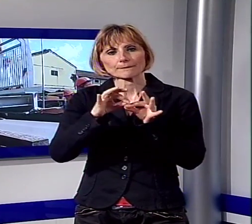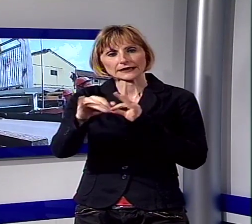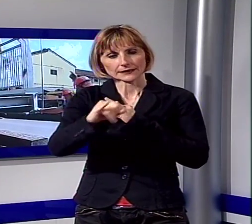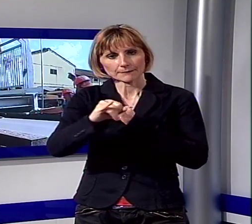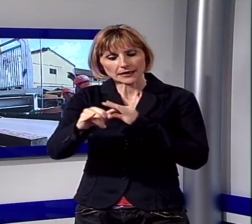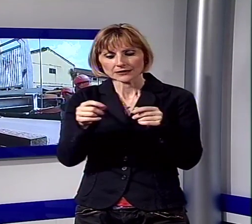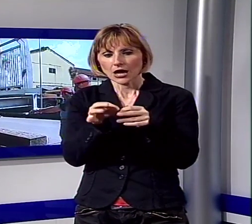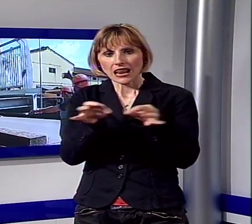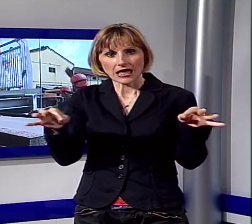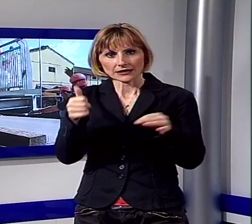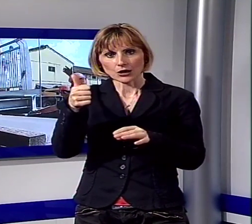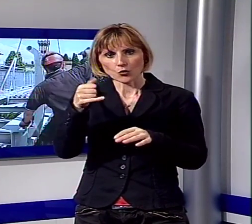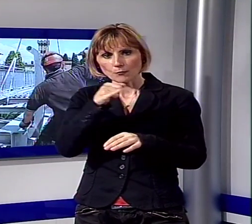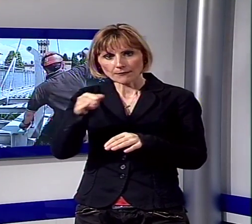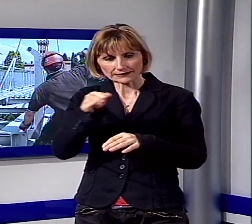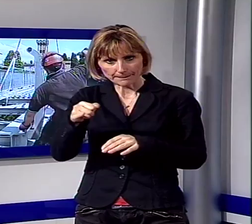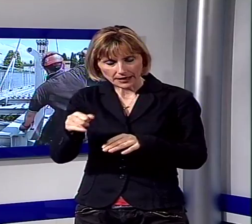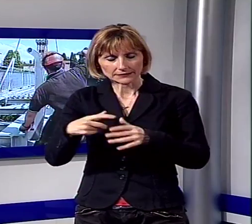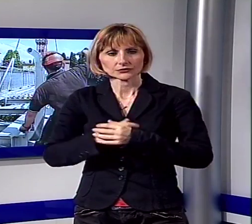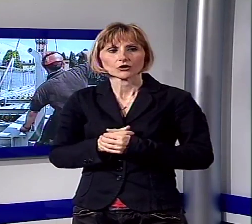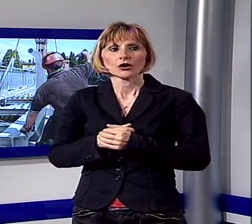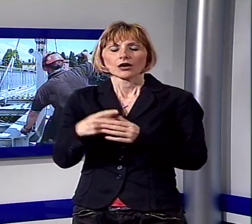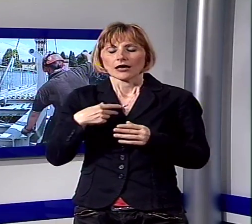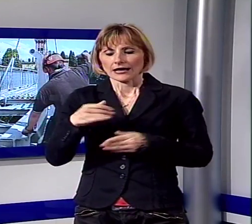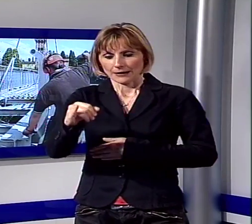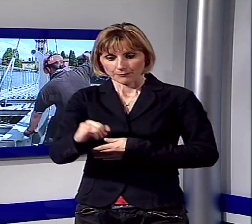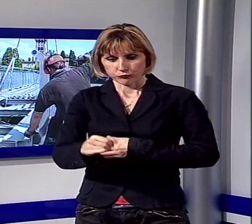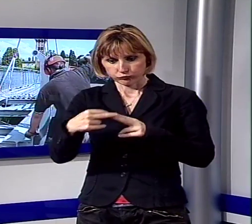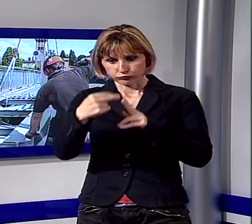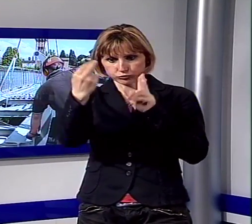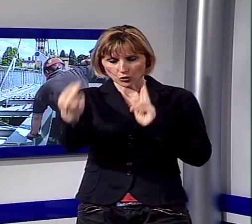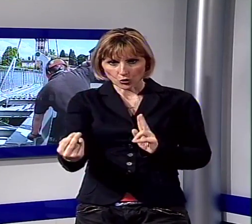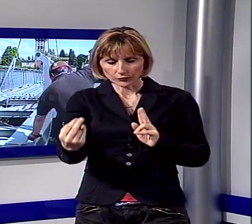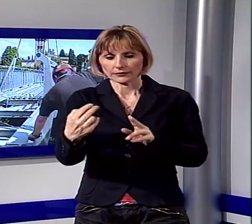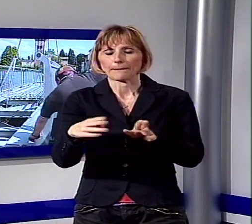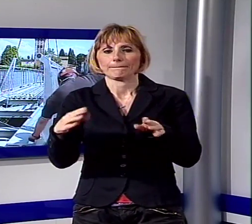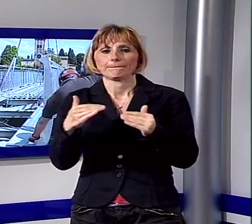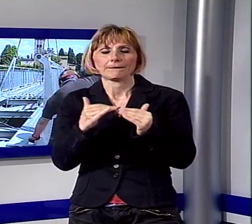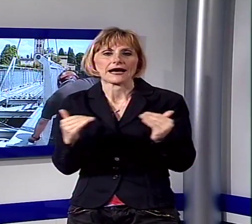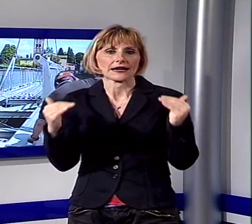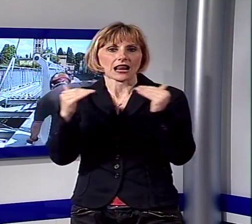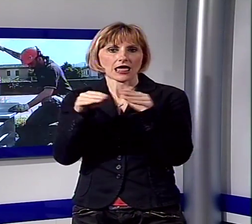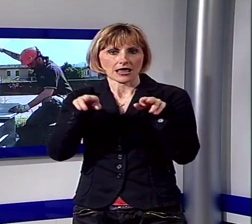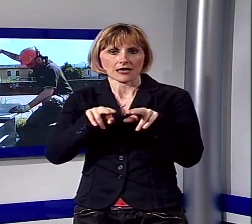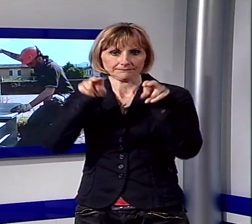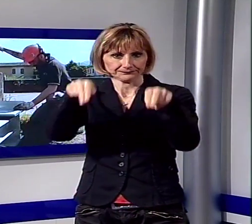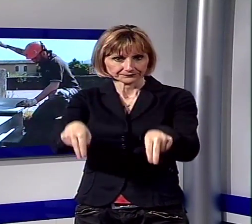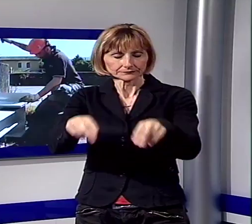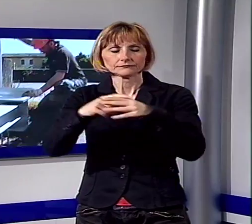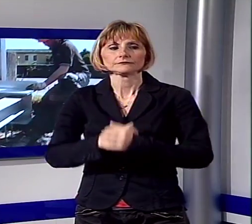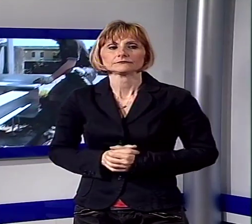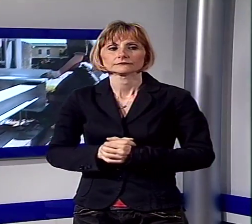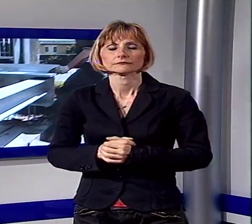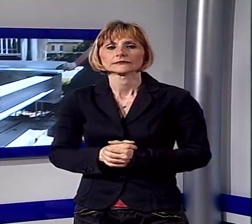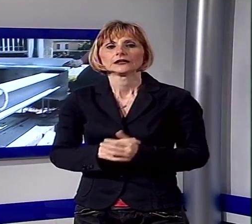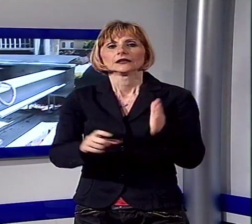e mezzo ed è parallela al ponte Carrabile già presente sul canale. L'opera va a completare l'intervento realizzato dall'amministrazione